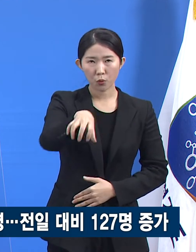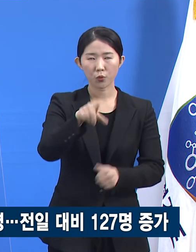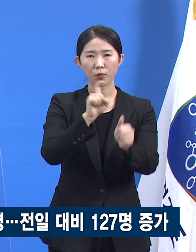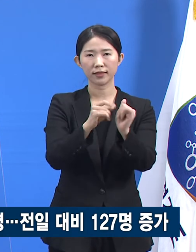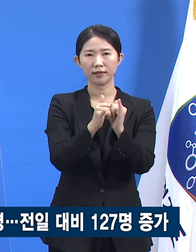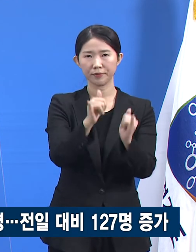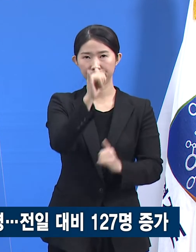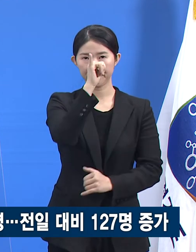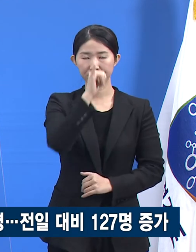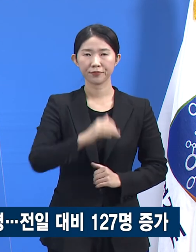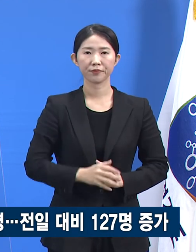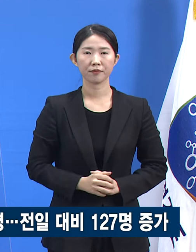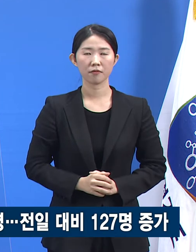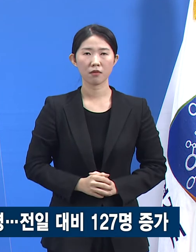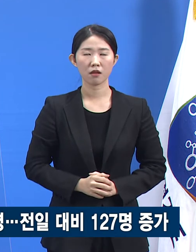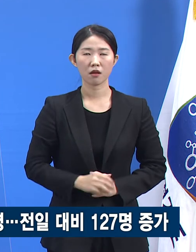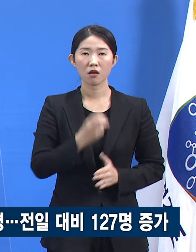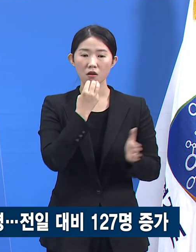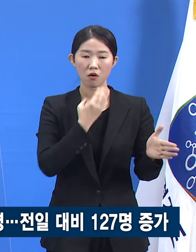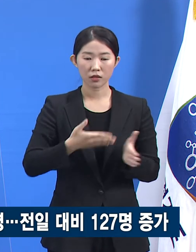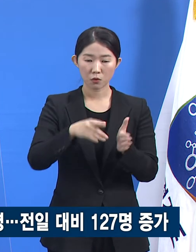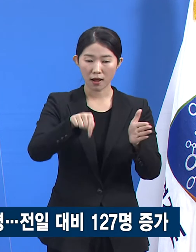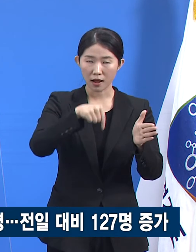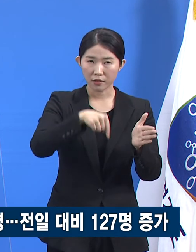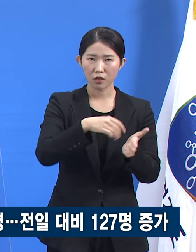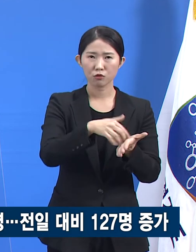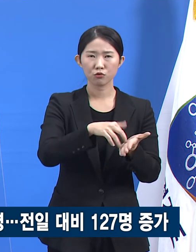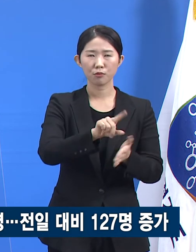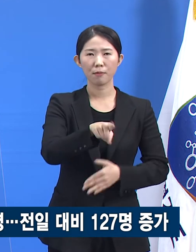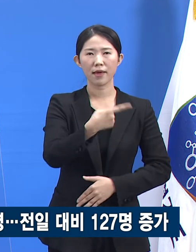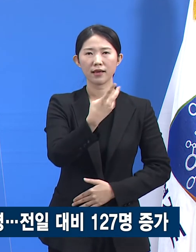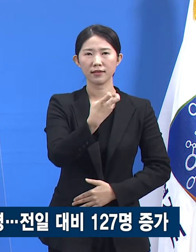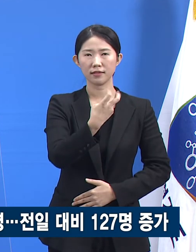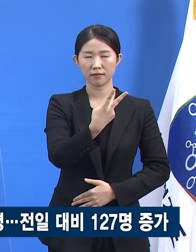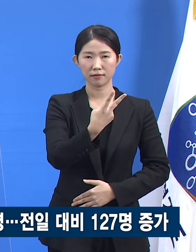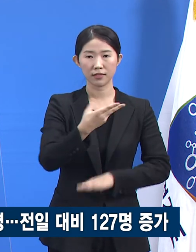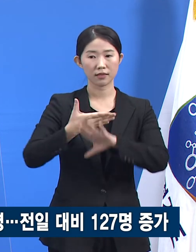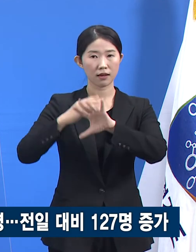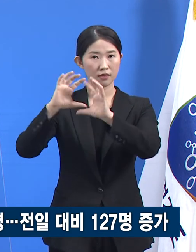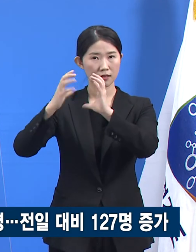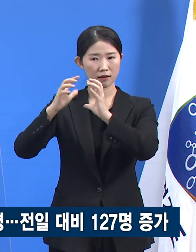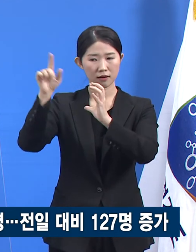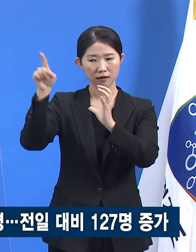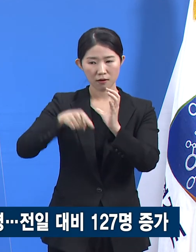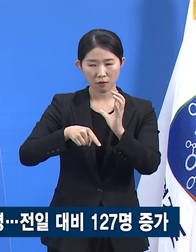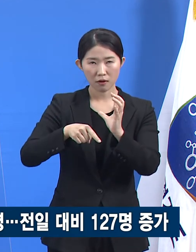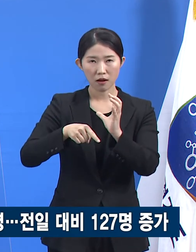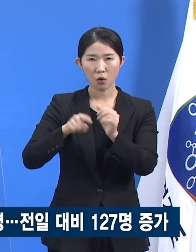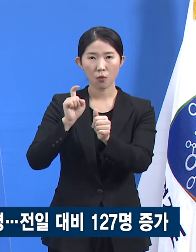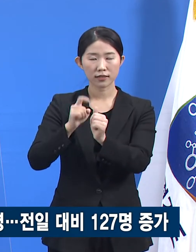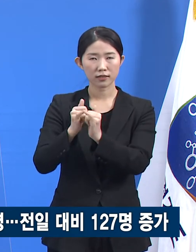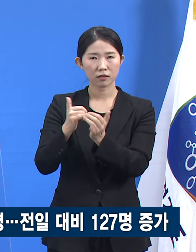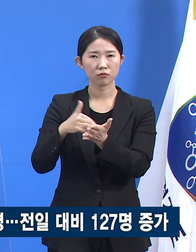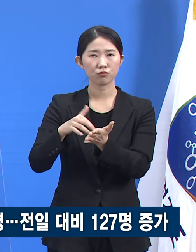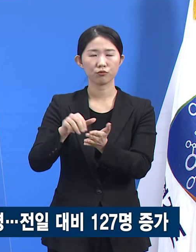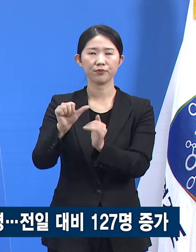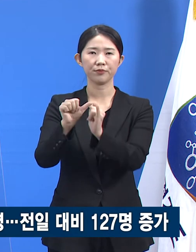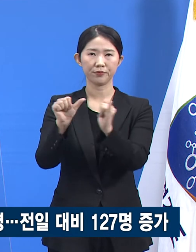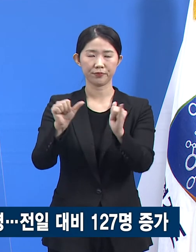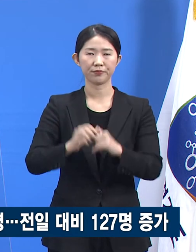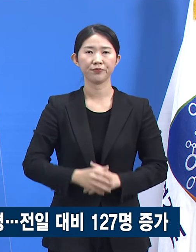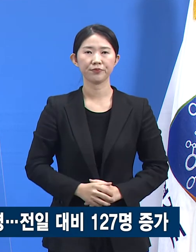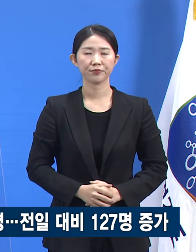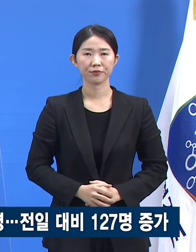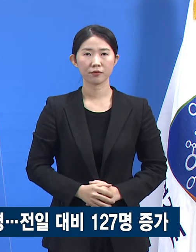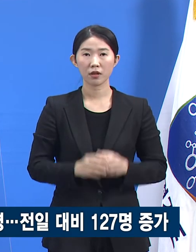국내 발생이 122명이며 해외 유입 관련은 5명입니다. 신규